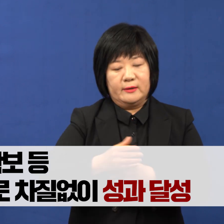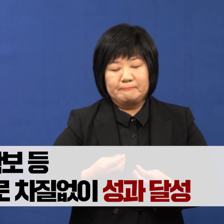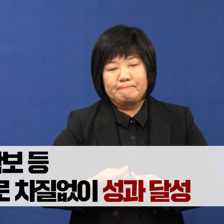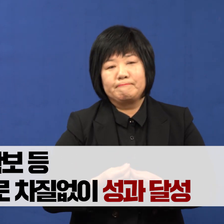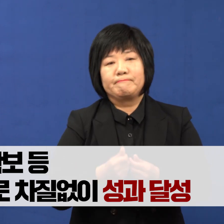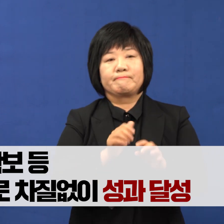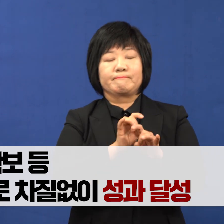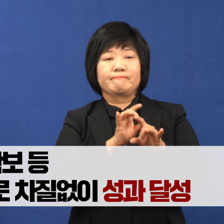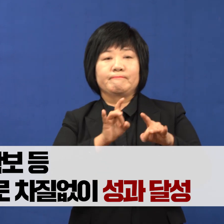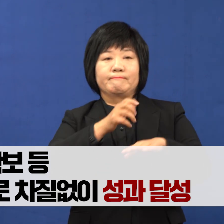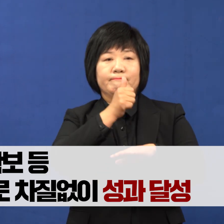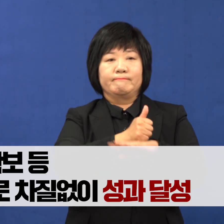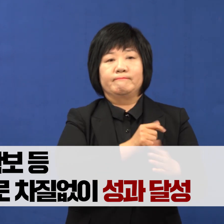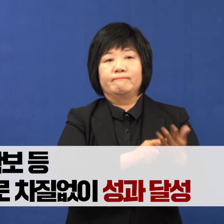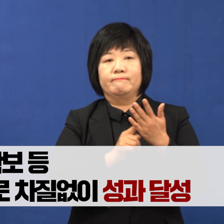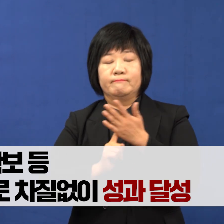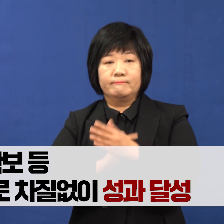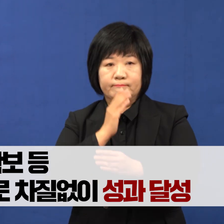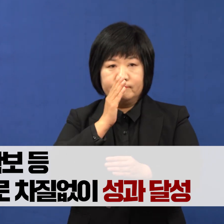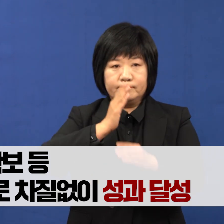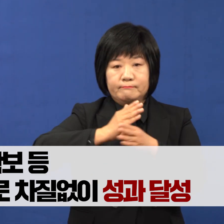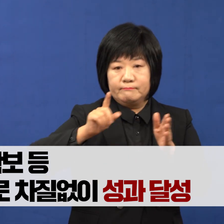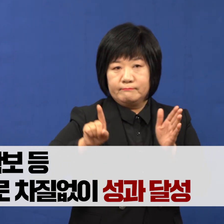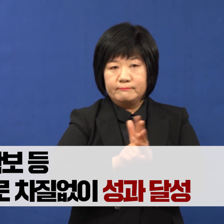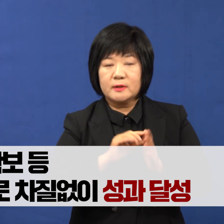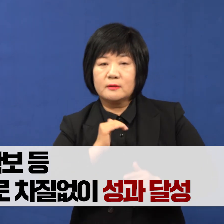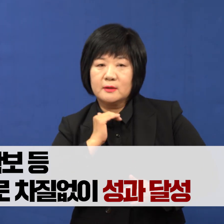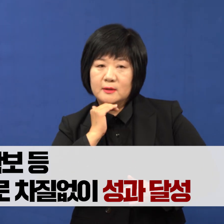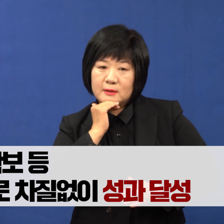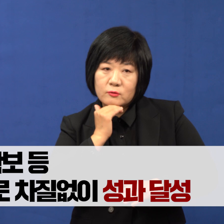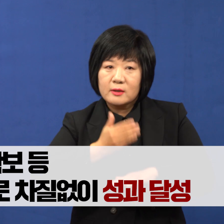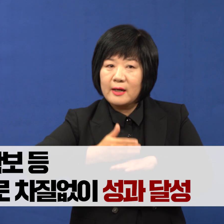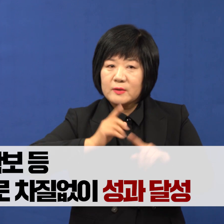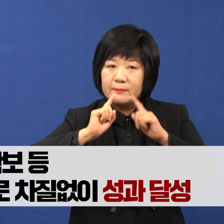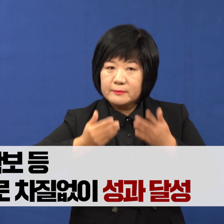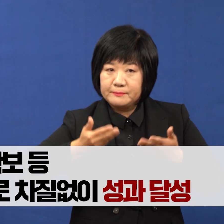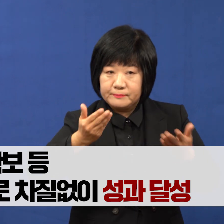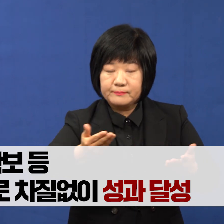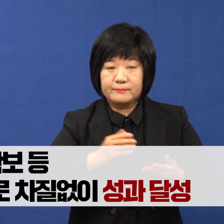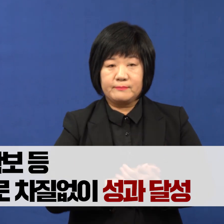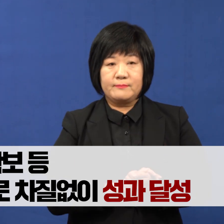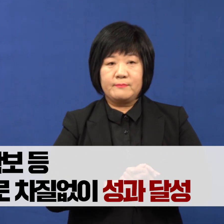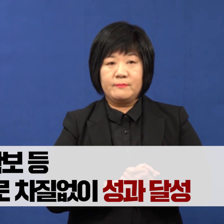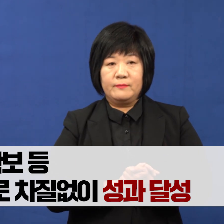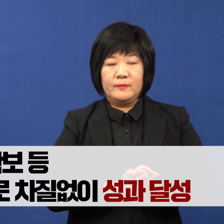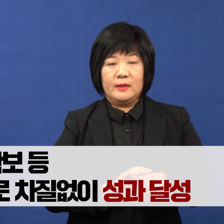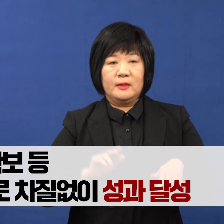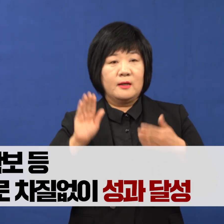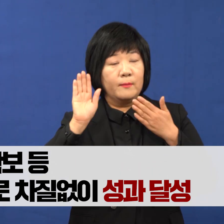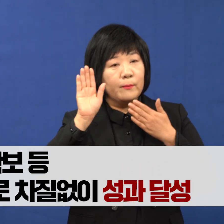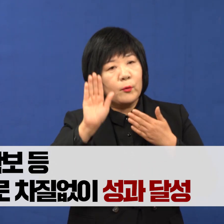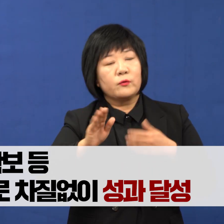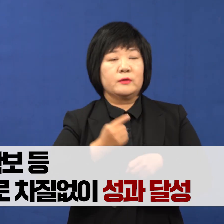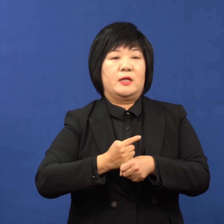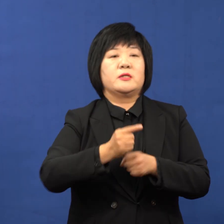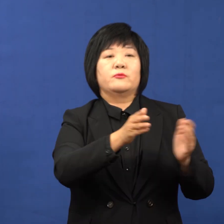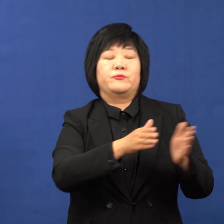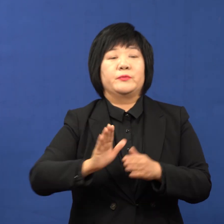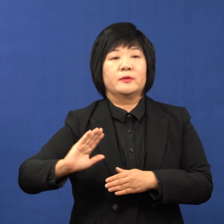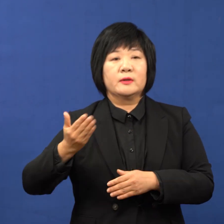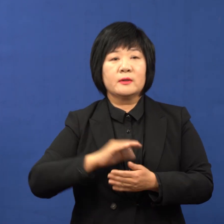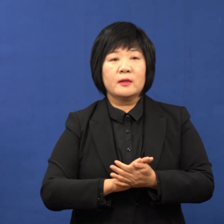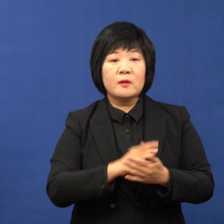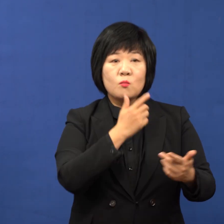하나하나 그 성과를 내고 있습니다. 믿고 기다려주셔서 감사하다는 말씀을 드립니다. 이제는 내년을 준비를 하겠습니다.